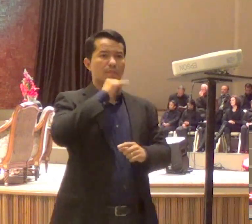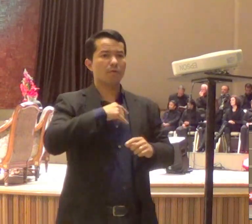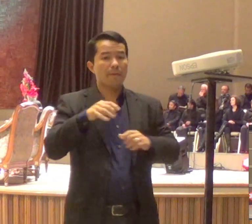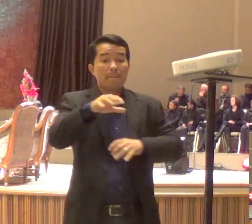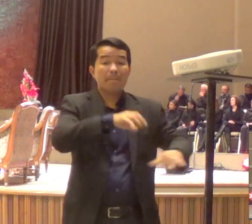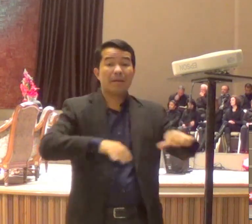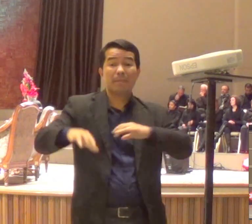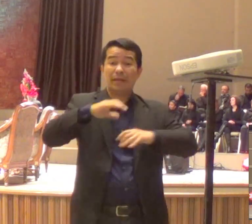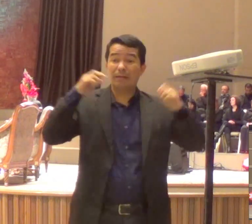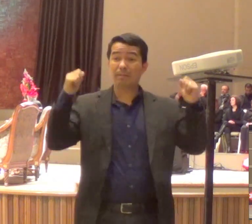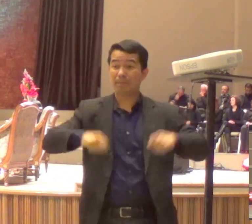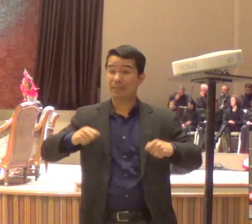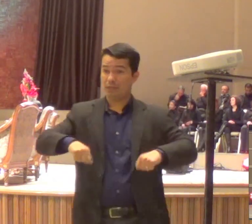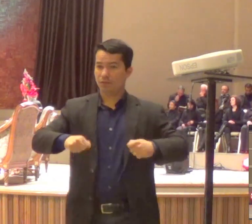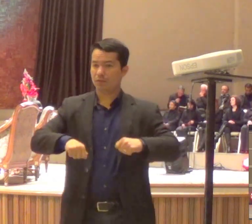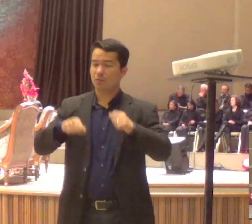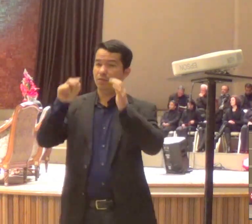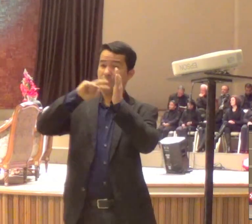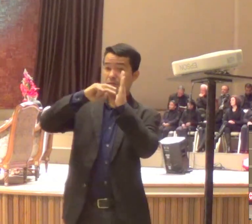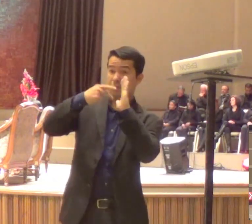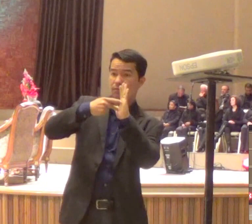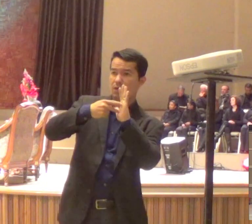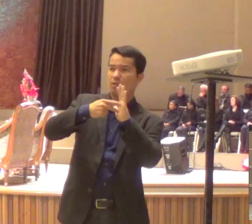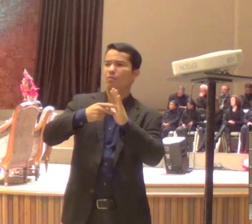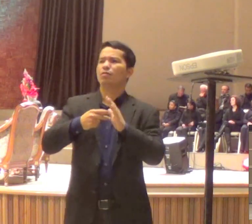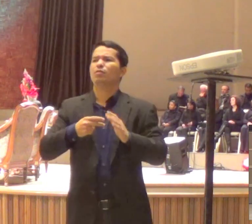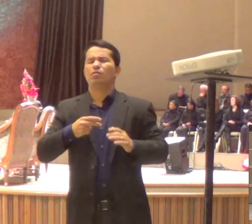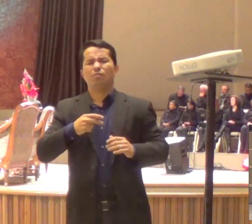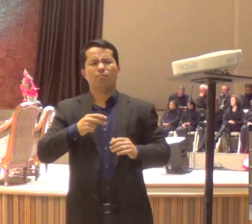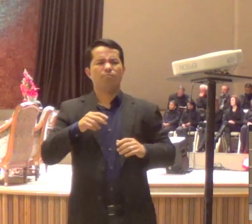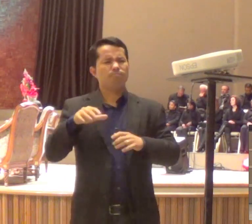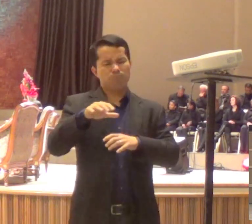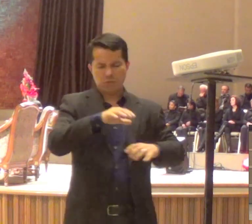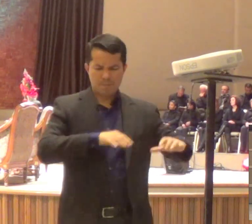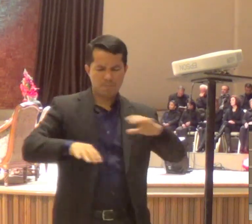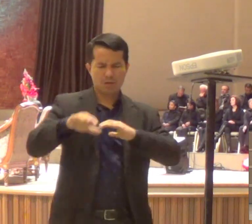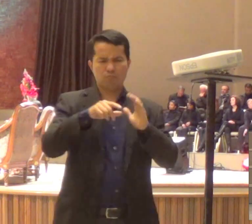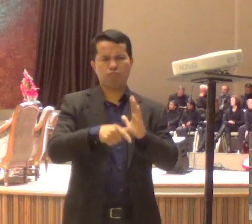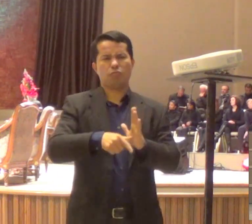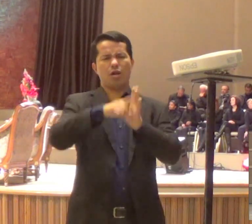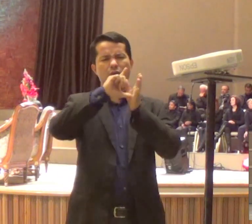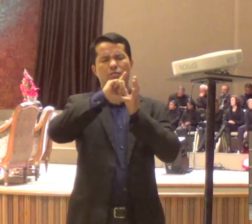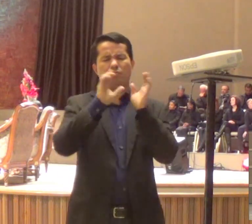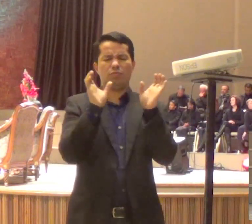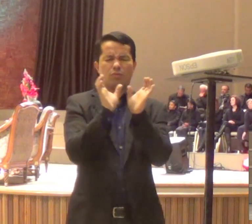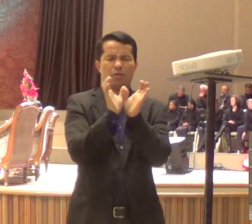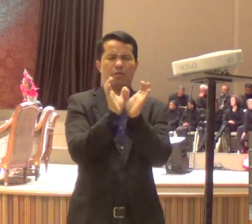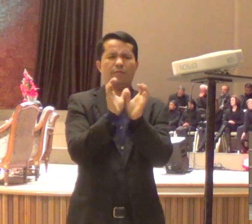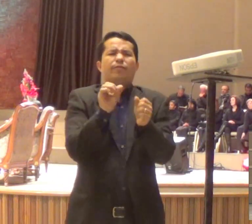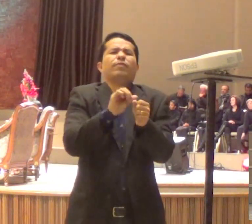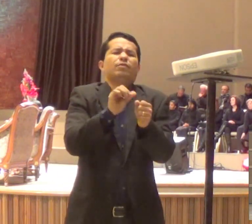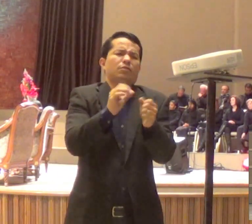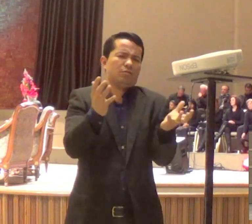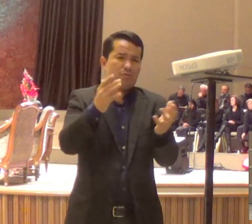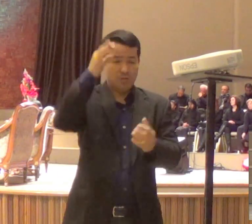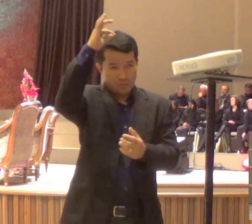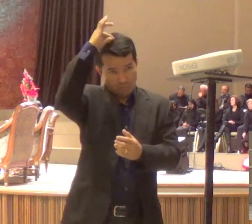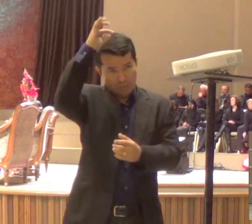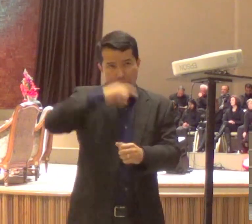preparo, o significa o preparo para a ceia do Senhor na nossa vida espiritual. Mas, há uma